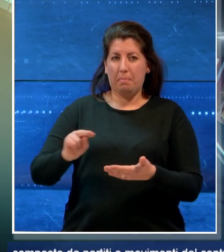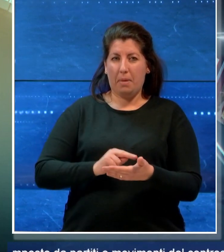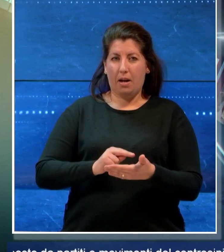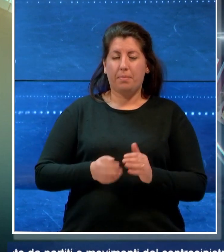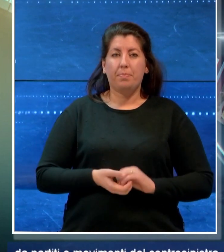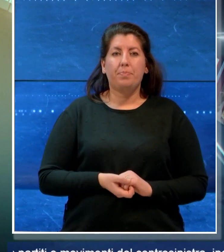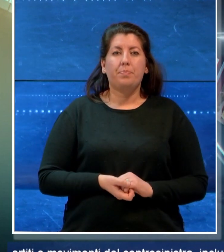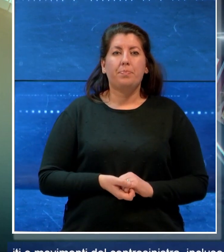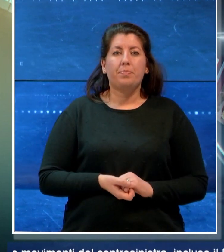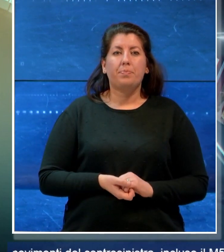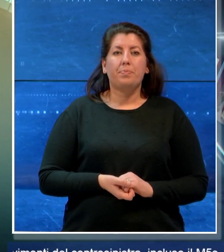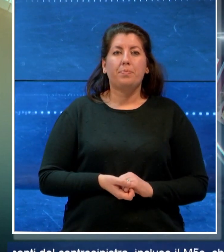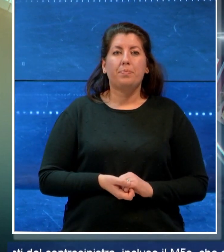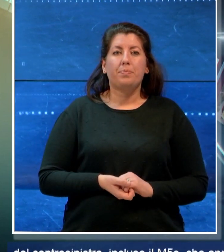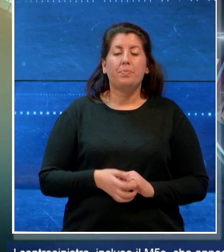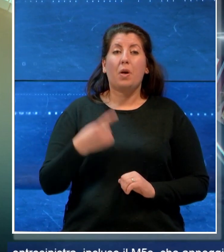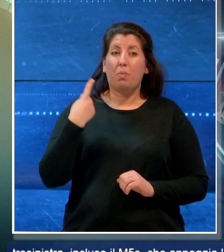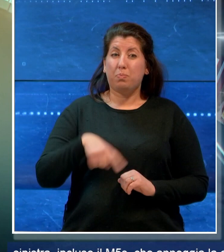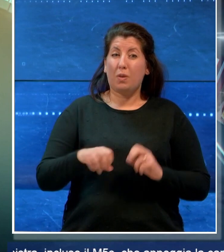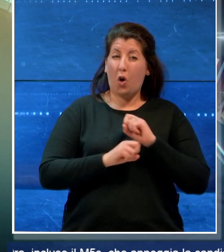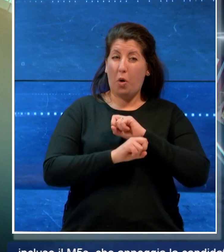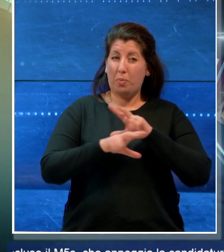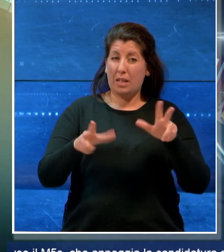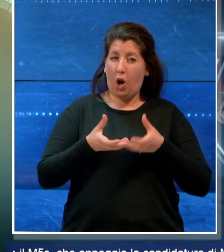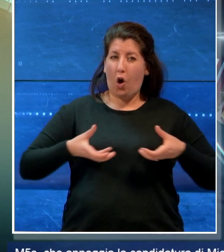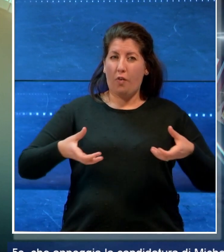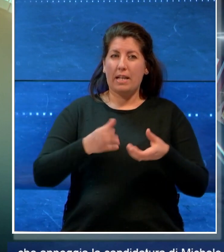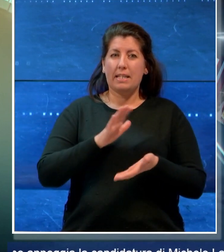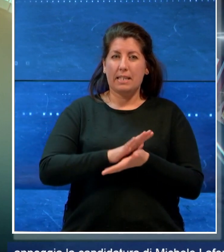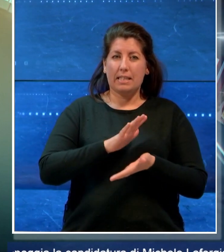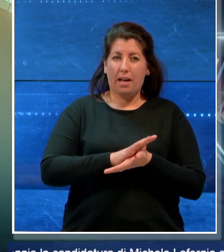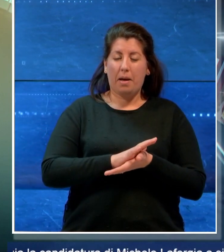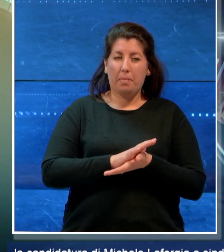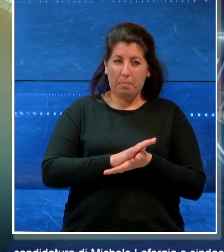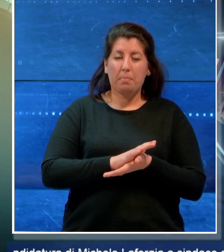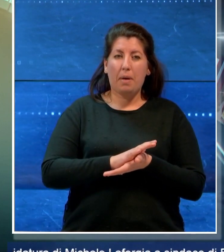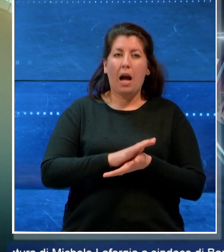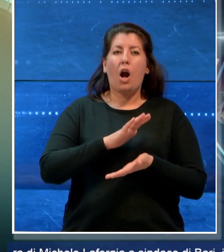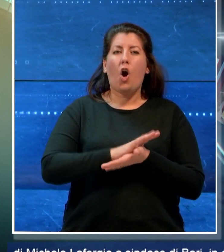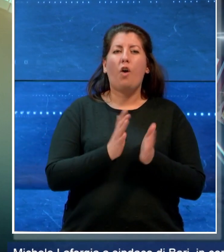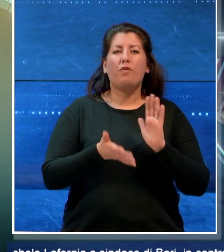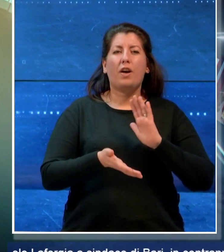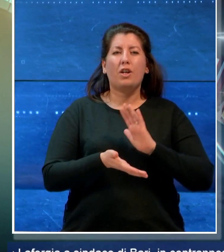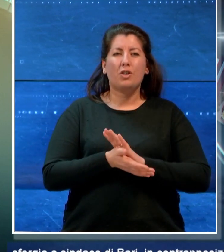E quanto comunitato in conferenza stampa dalla Convenzione, il cartello elettorale